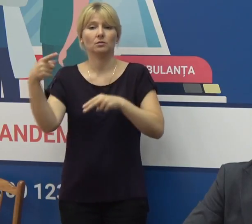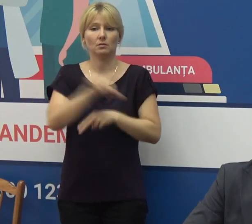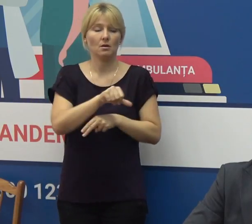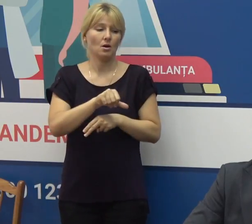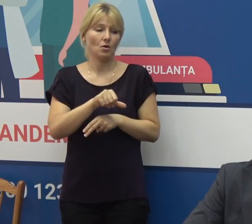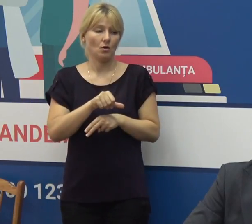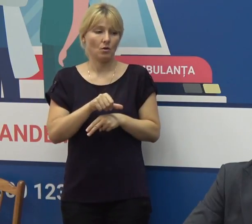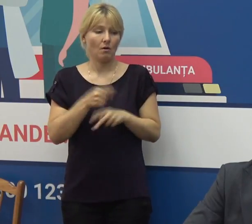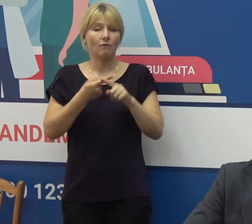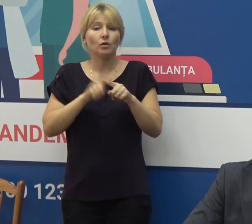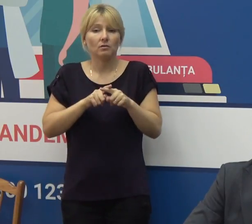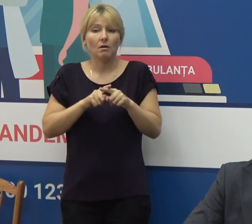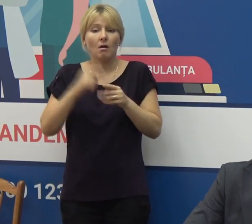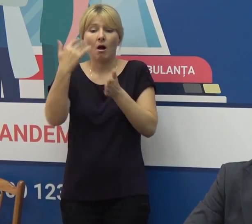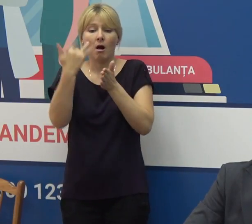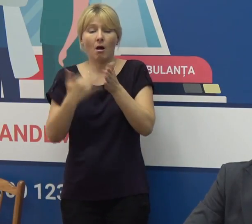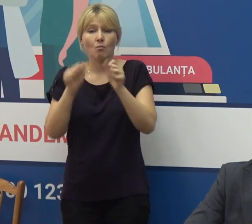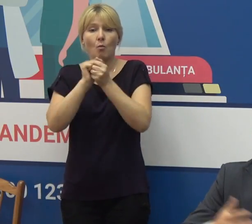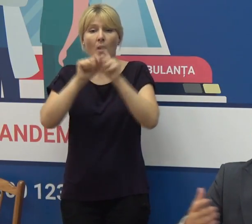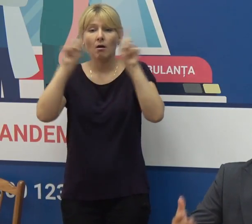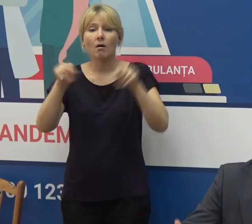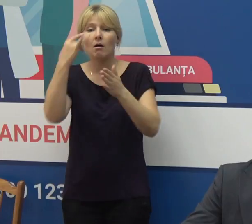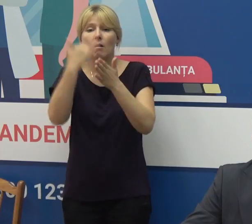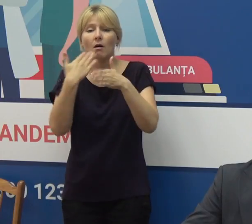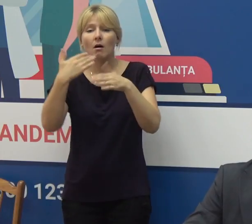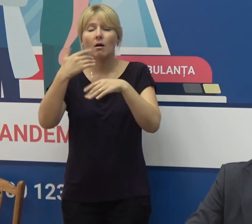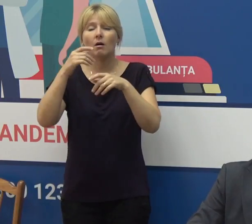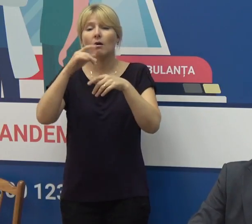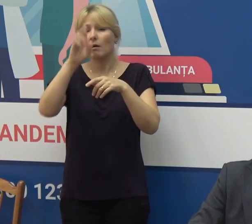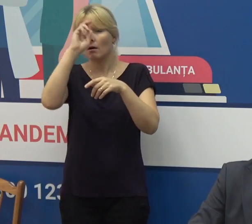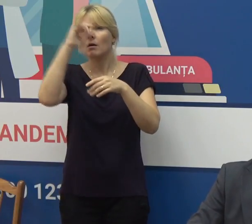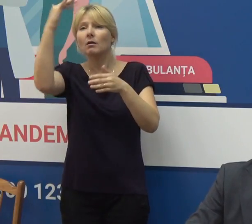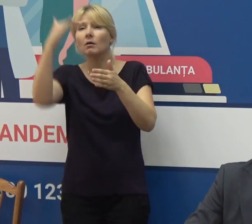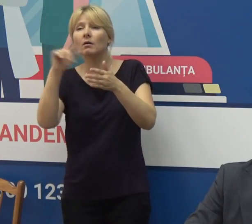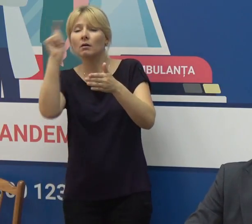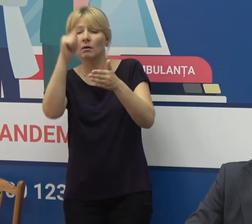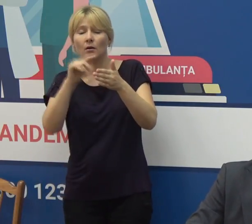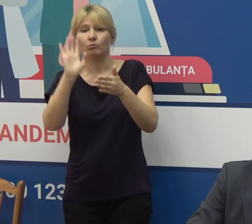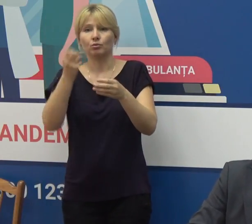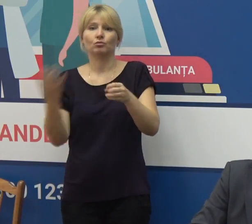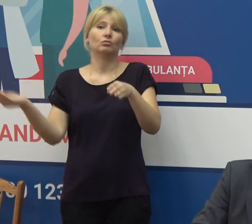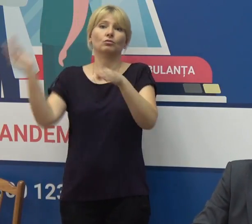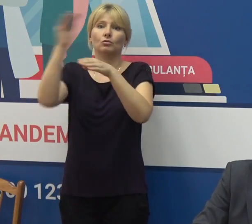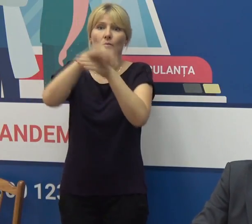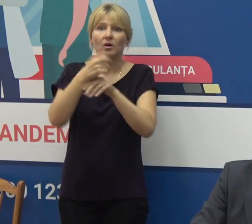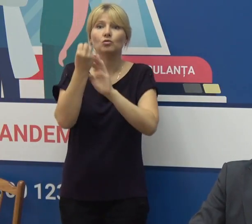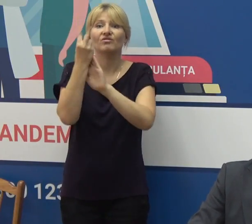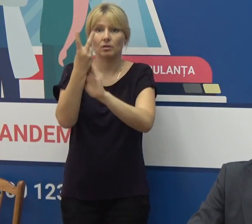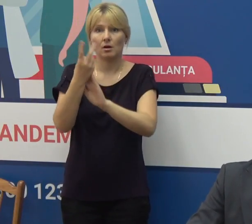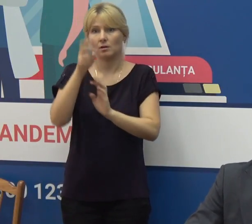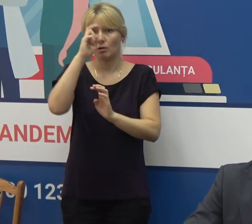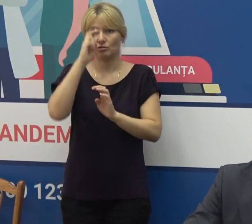probabil această listă va fi complectată cu regret spre mărire cu un jur de 12 țări